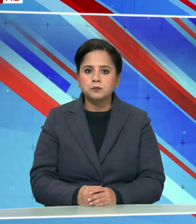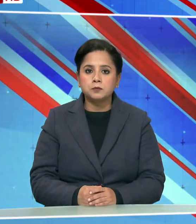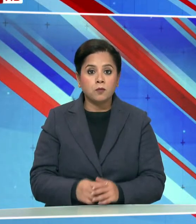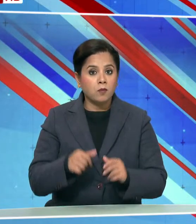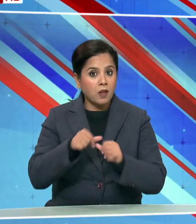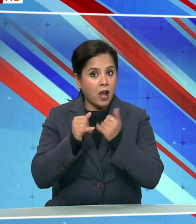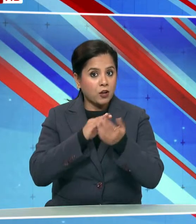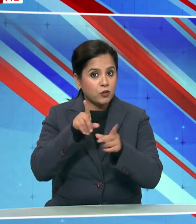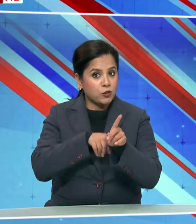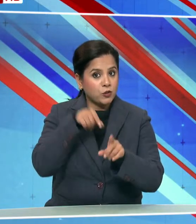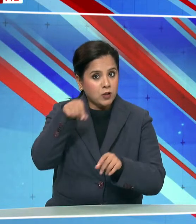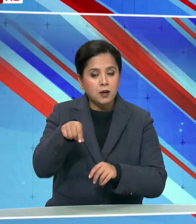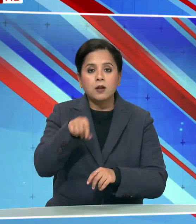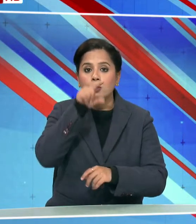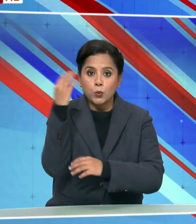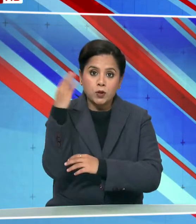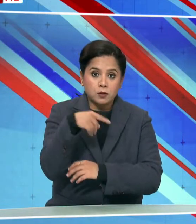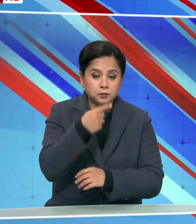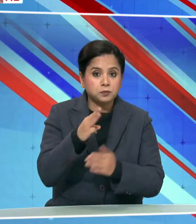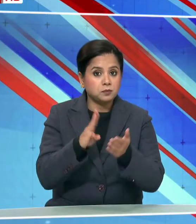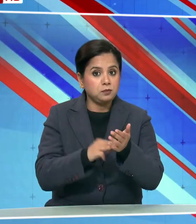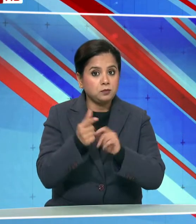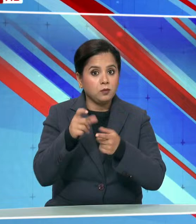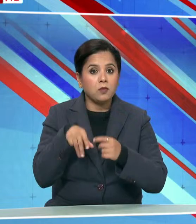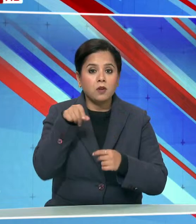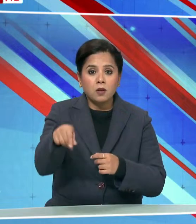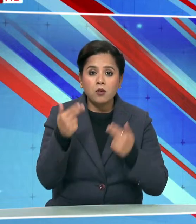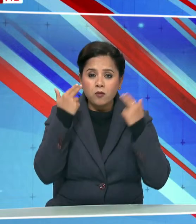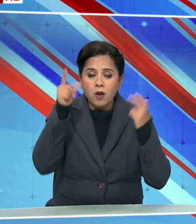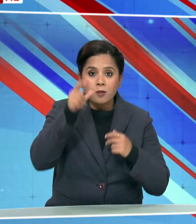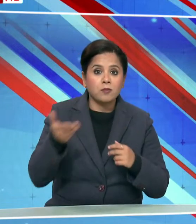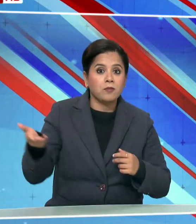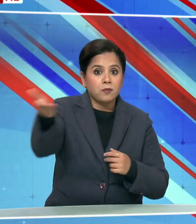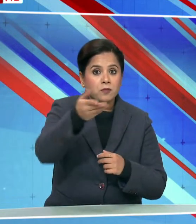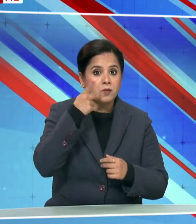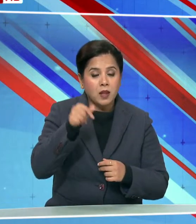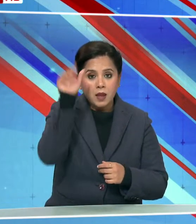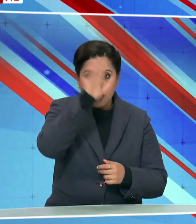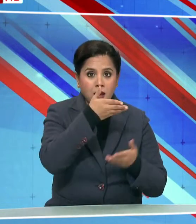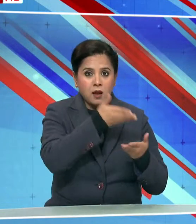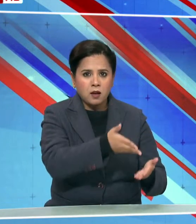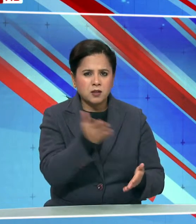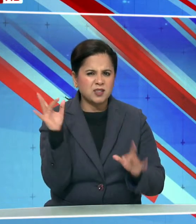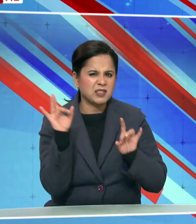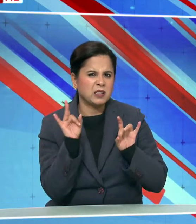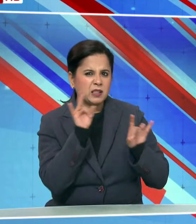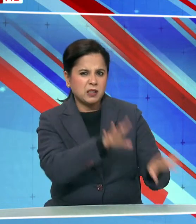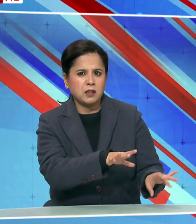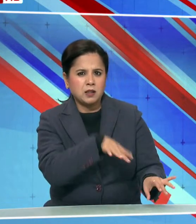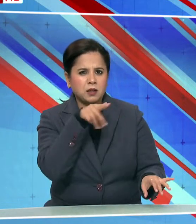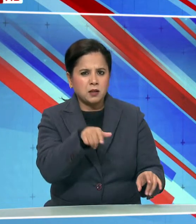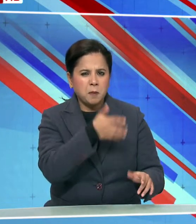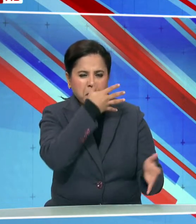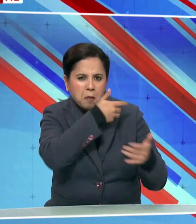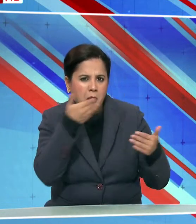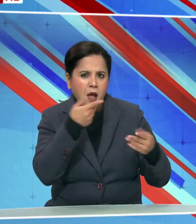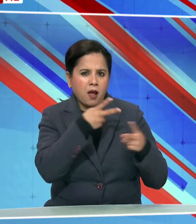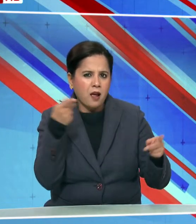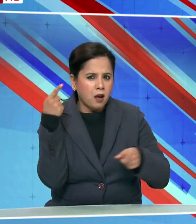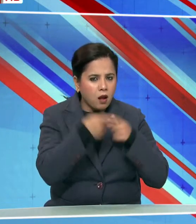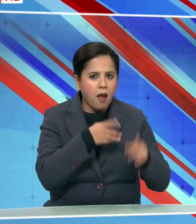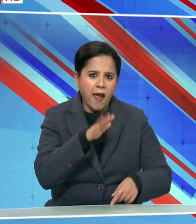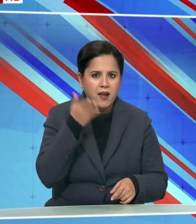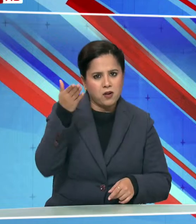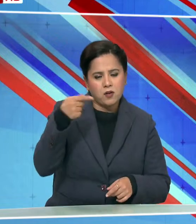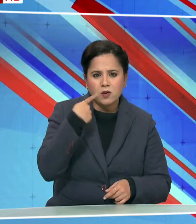अक्षे कुमार ने एक्षपर लिखा माल्दीव की प्रमुखस्तियों की और से भारतियों पर घ्रनिट और नश्लवादिटी पढ़िया की गई